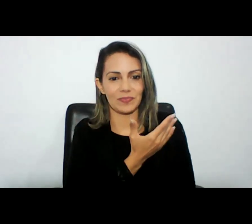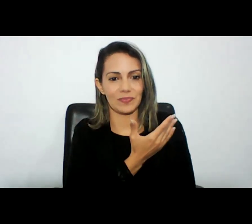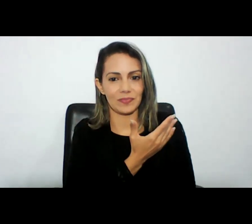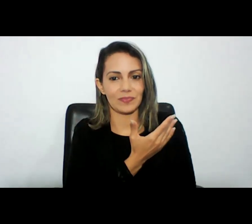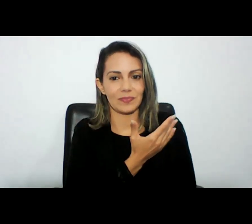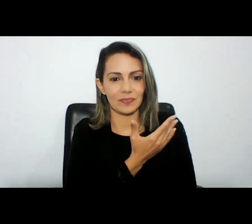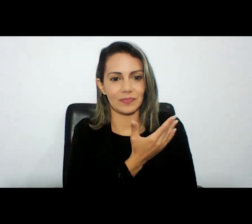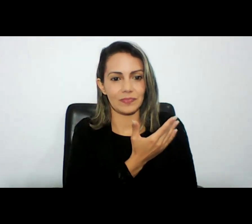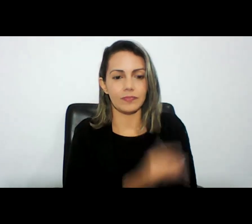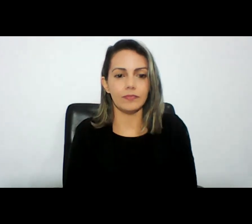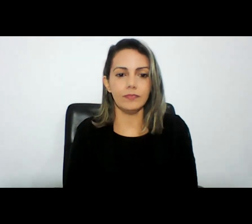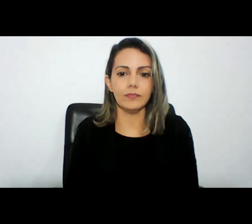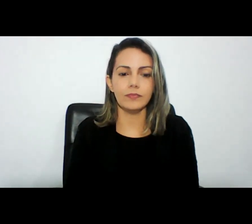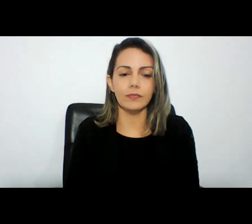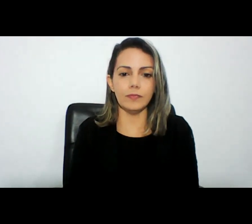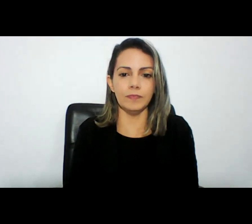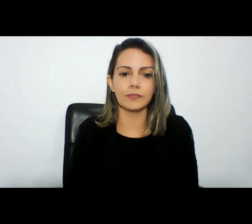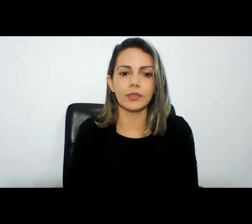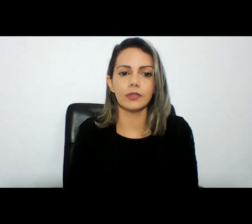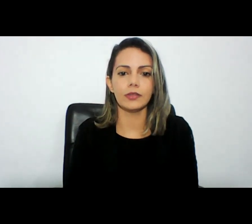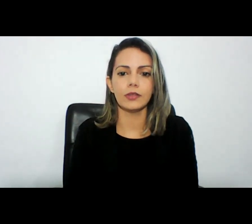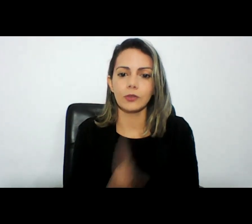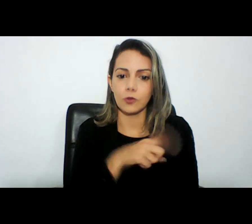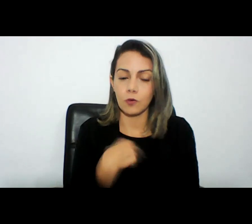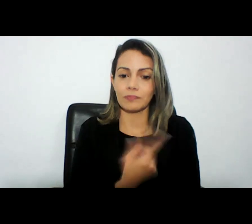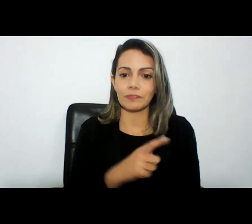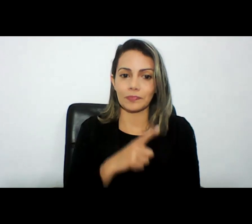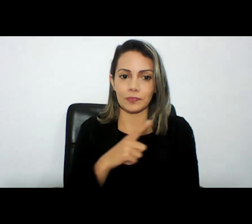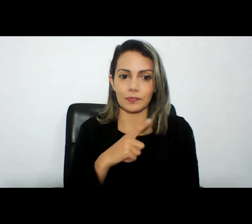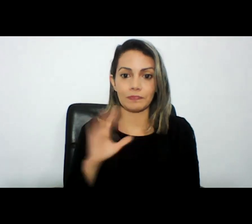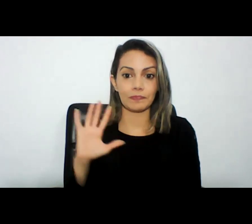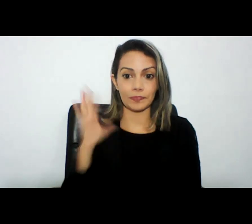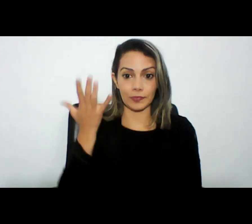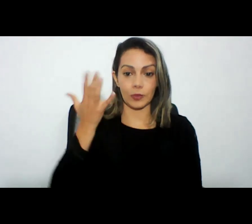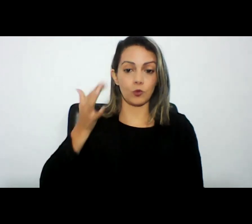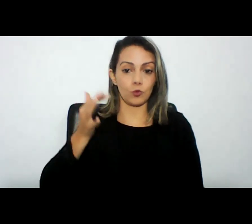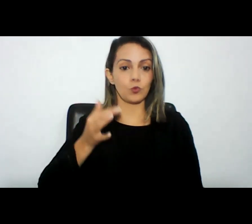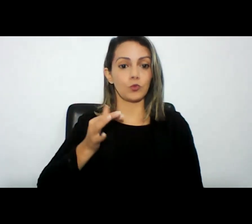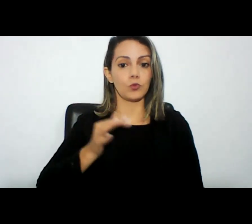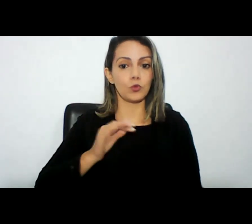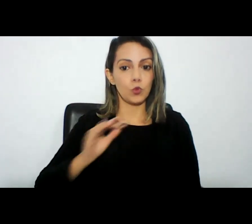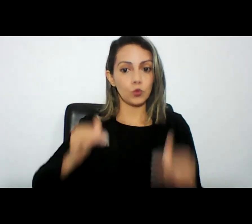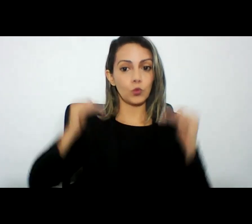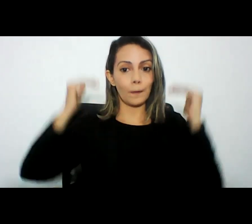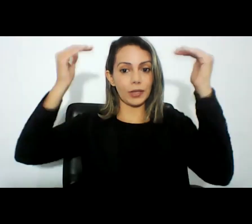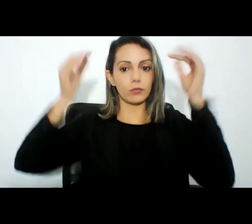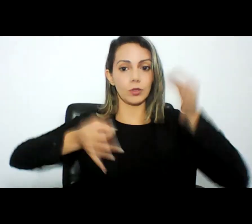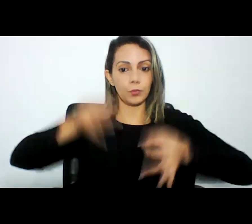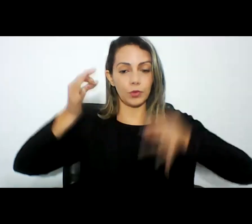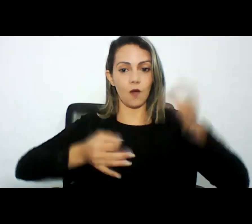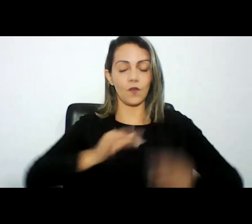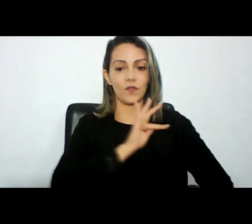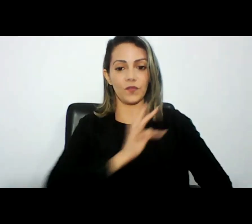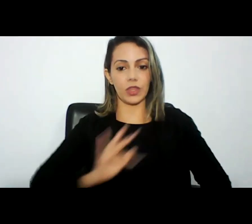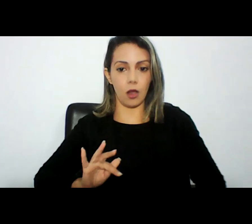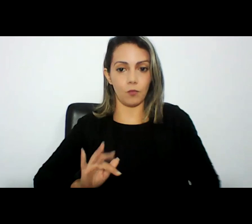do poder judiciário nós temos uma decisão inclusive do Supremo Tribunal Federal e vários entendimentos